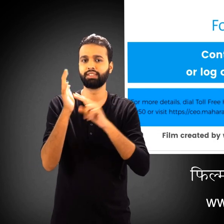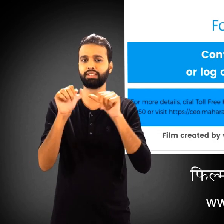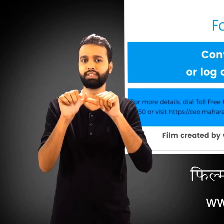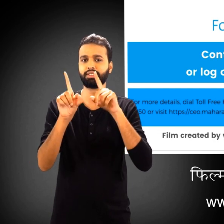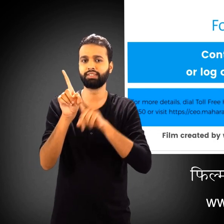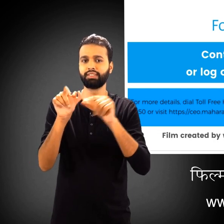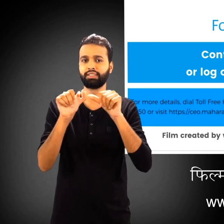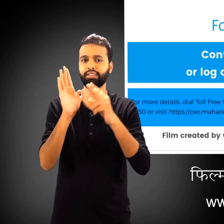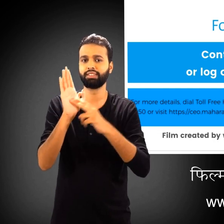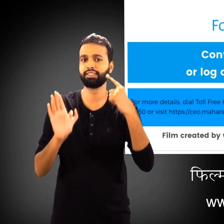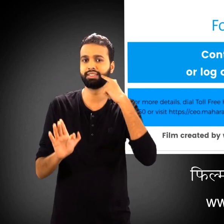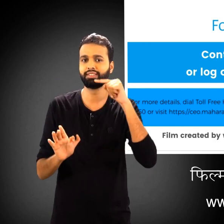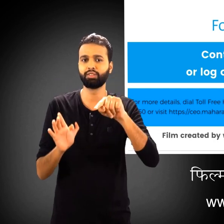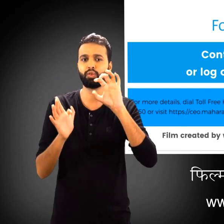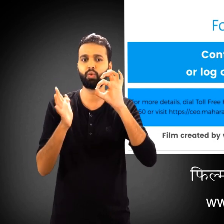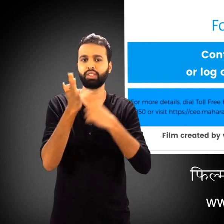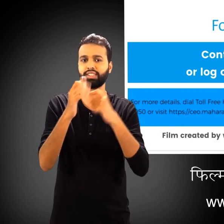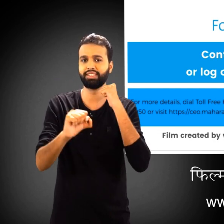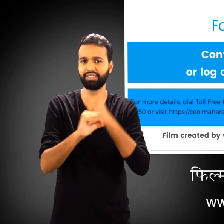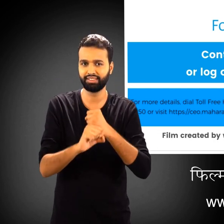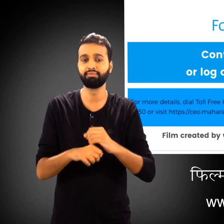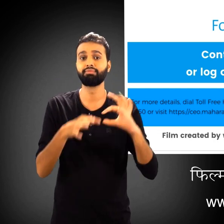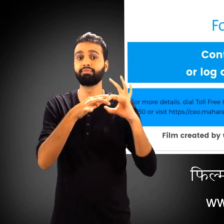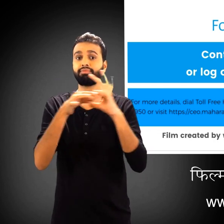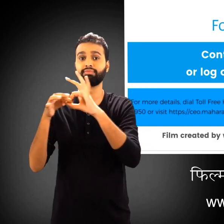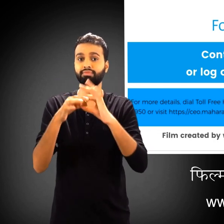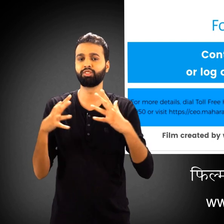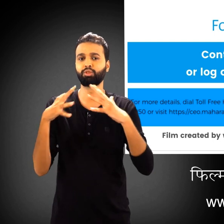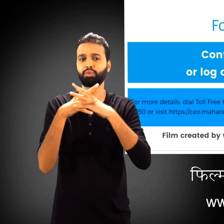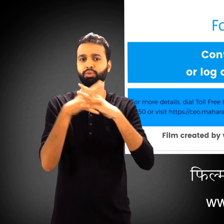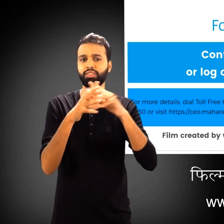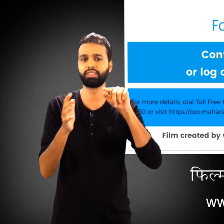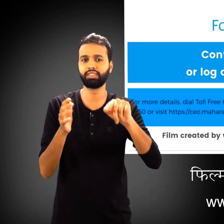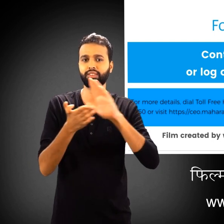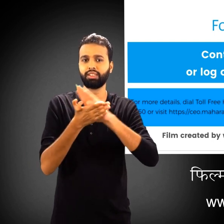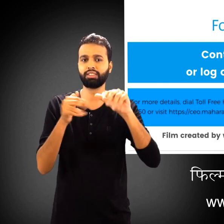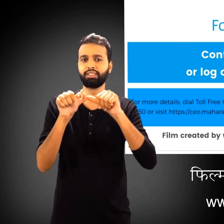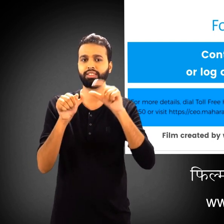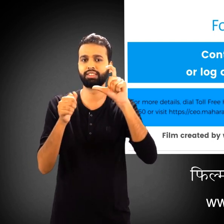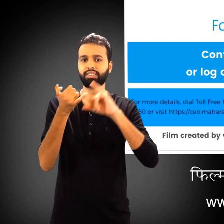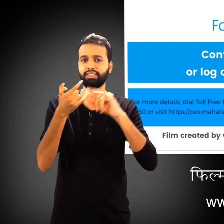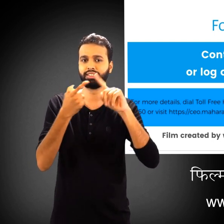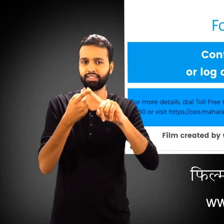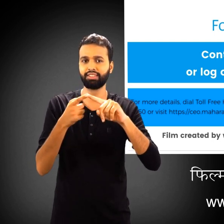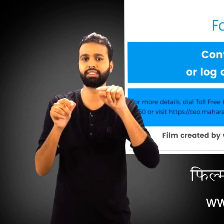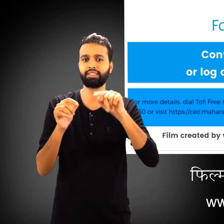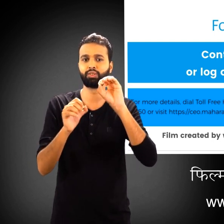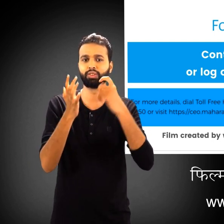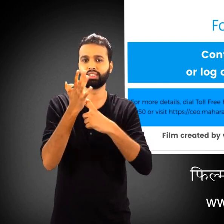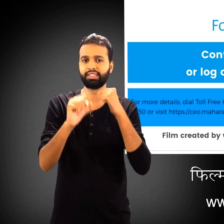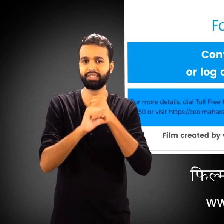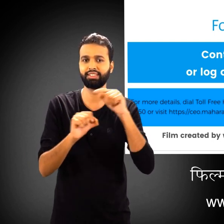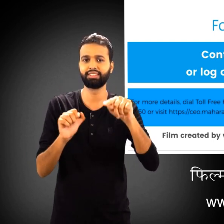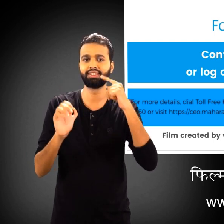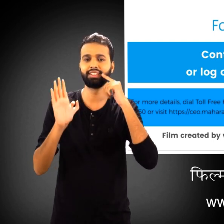.trinayani.org द्वारा निर्मित www.hacse.org.in के